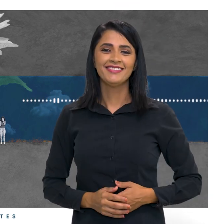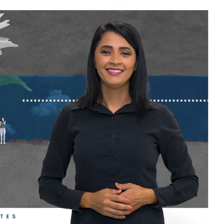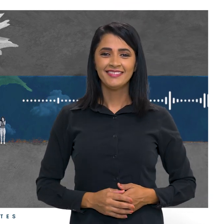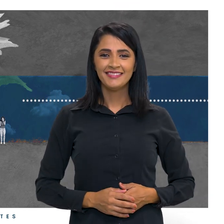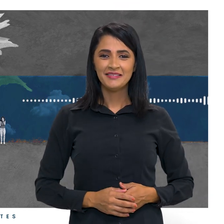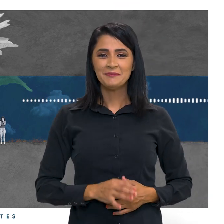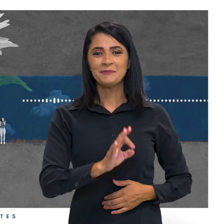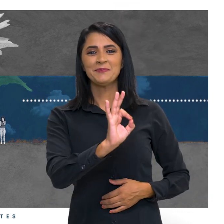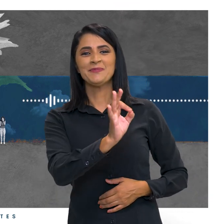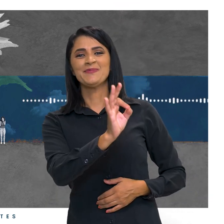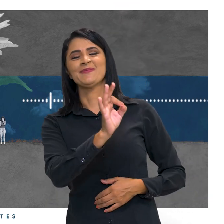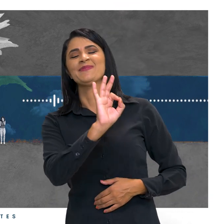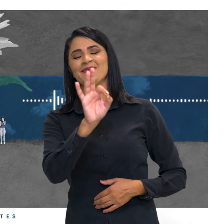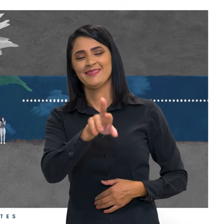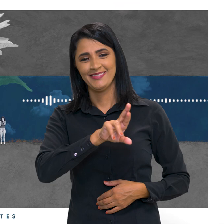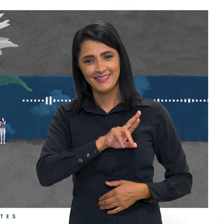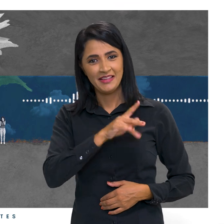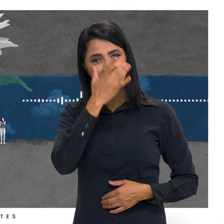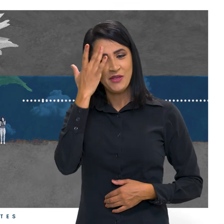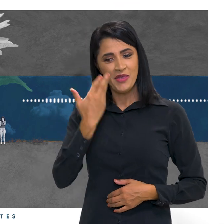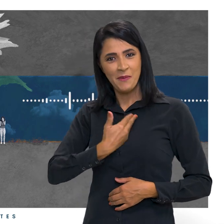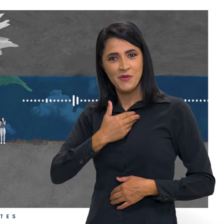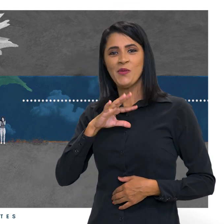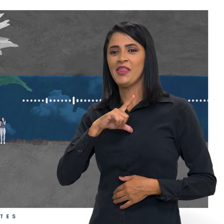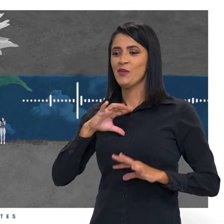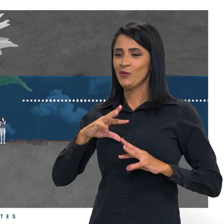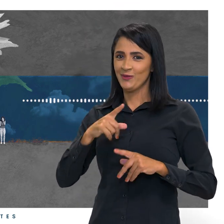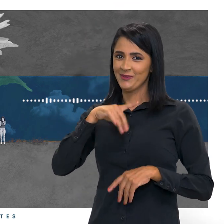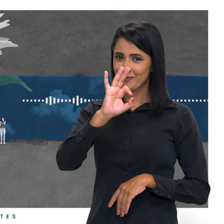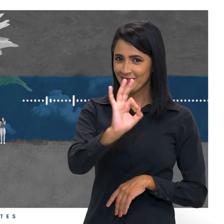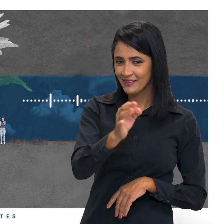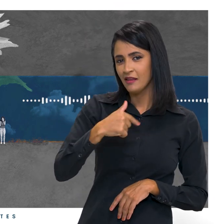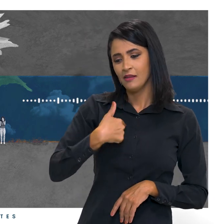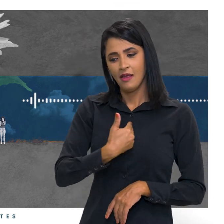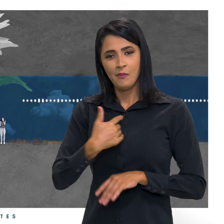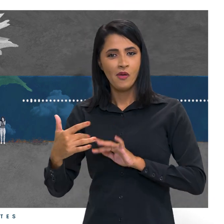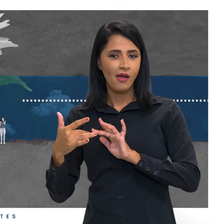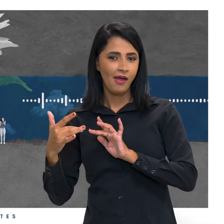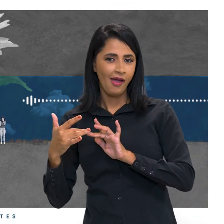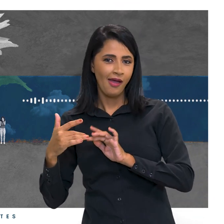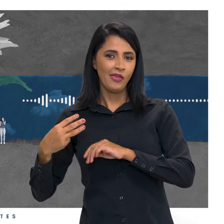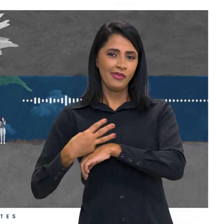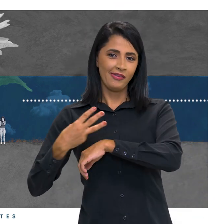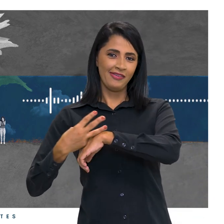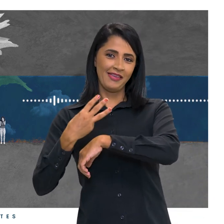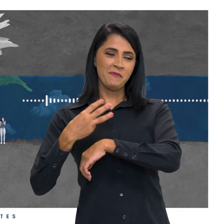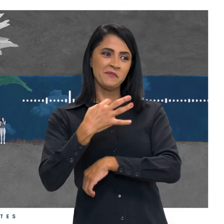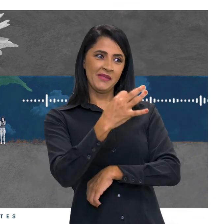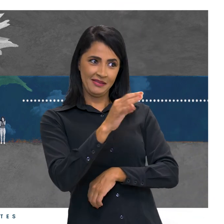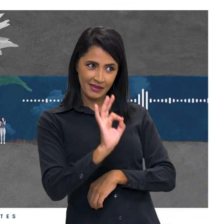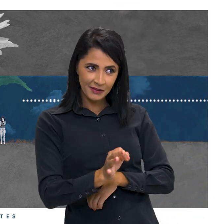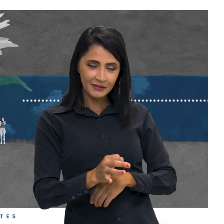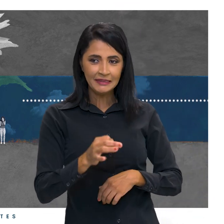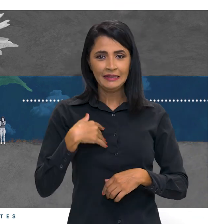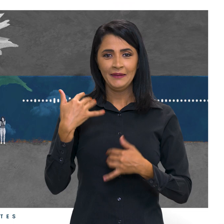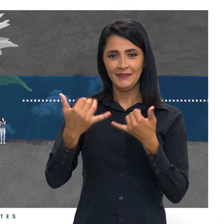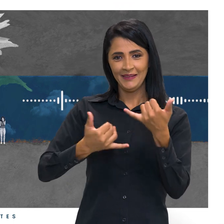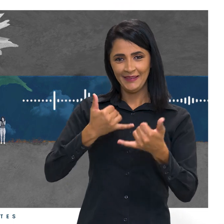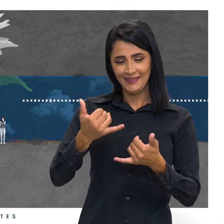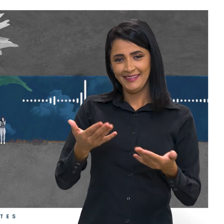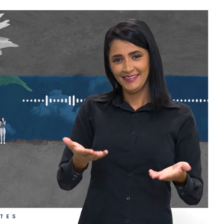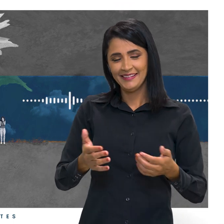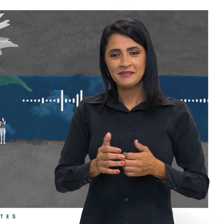Certa a resposta. Quem tem amigos tem tudo, né, Lei? Eu tenho meus contatinhos no zap. Está certo disso? Brincadeiras à parte,